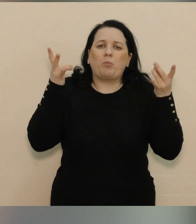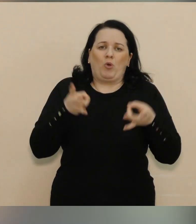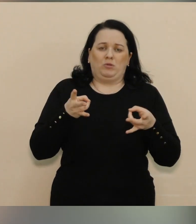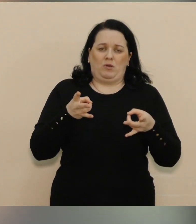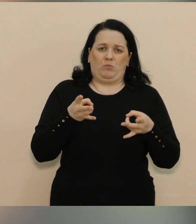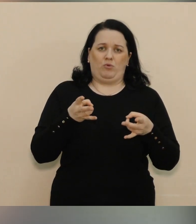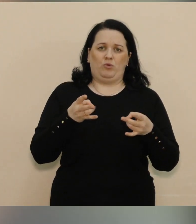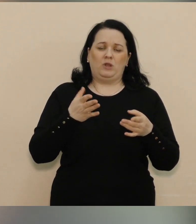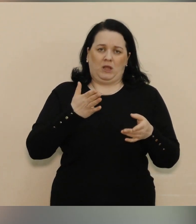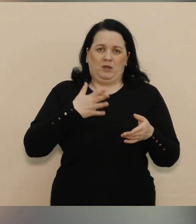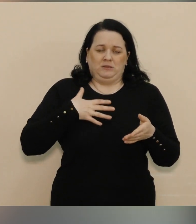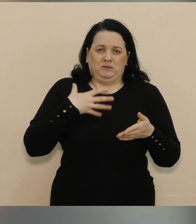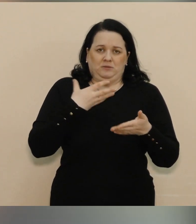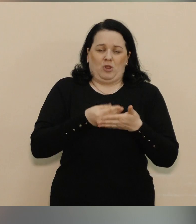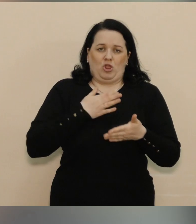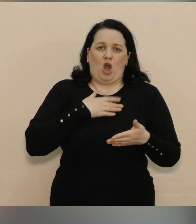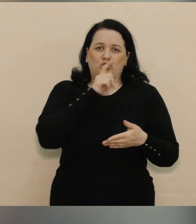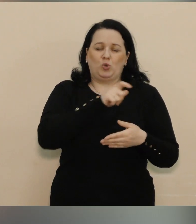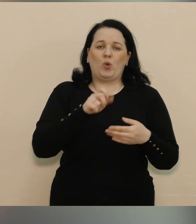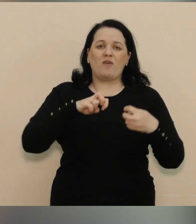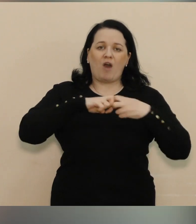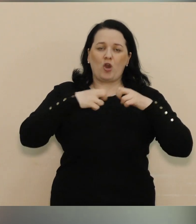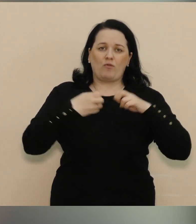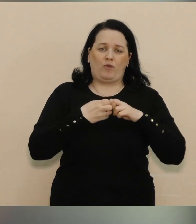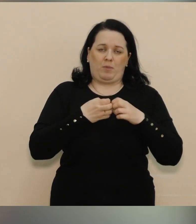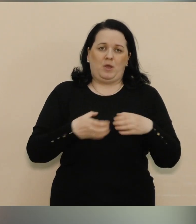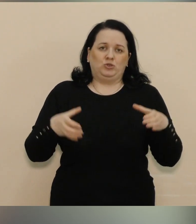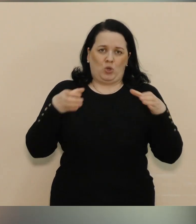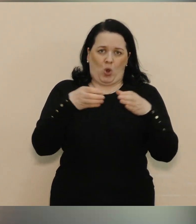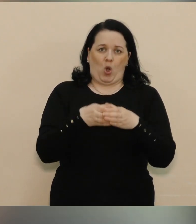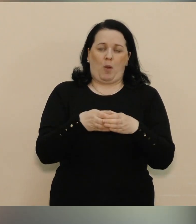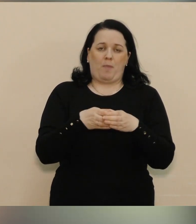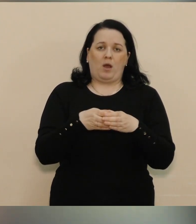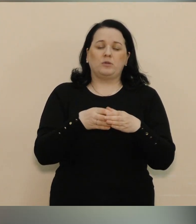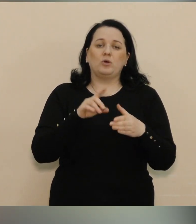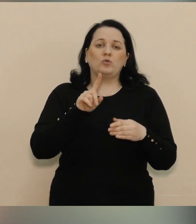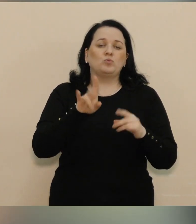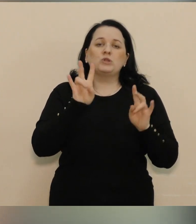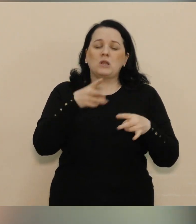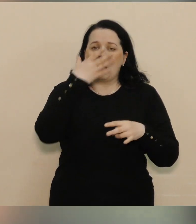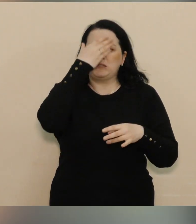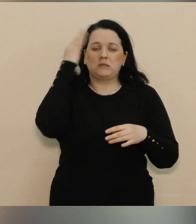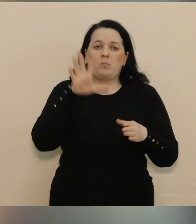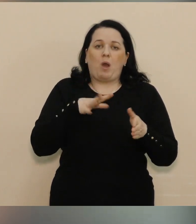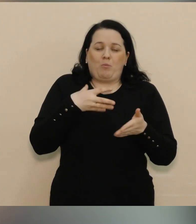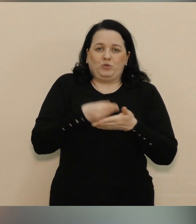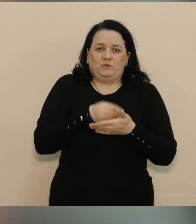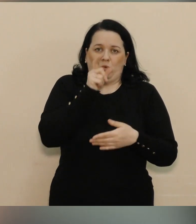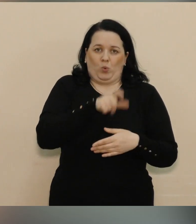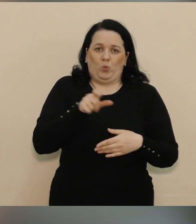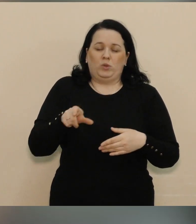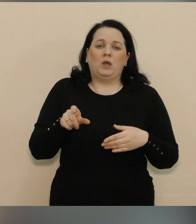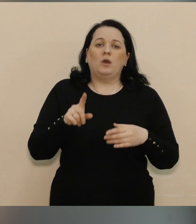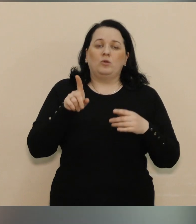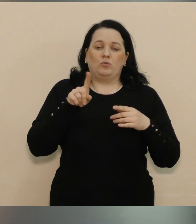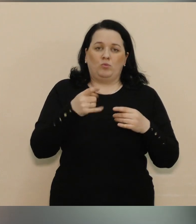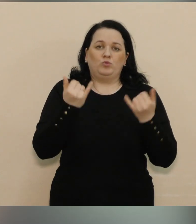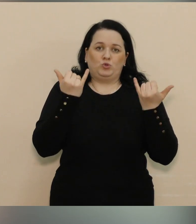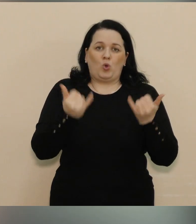своїм, та жителям нашої Івано-Франківської територіальної громади. Тому що не треба забувати про своїх. І сьогодні